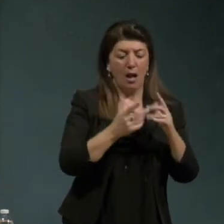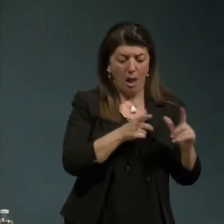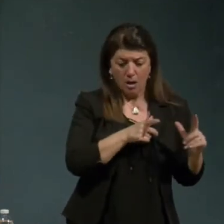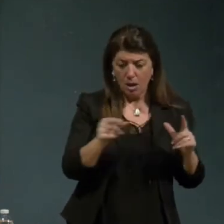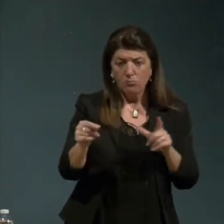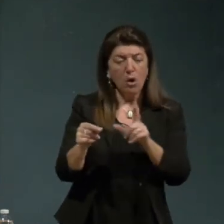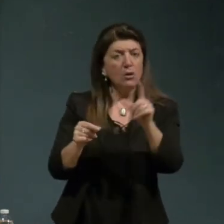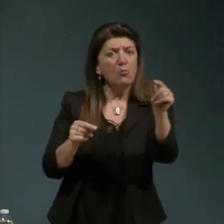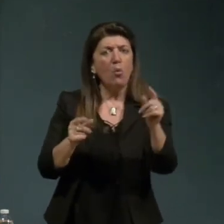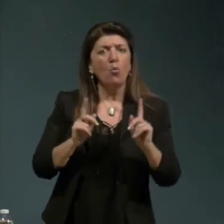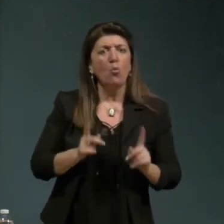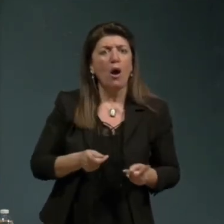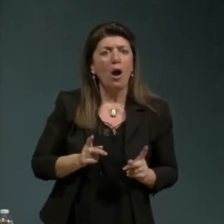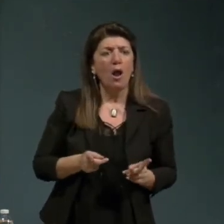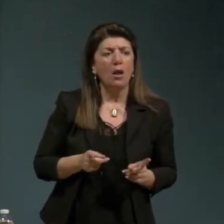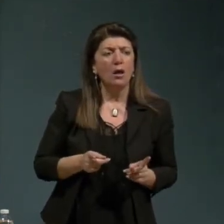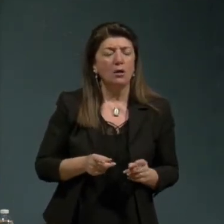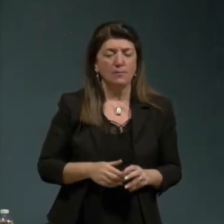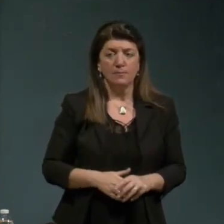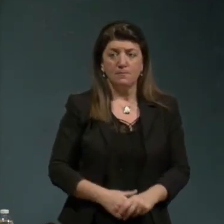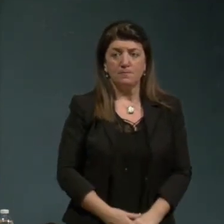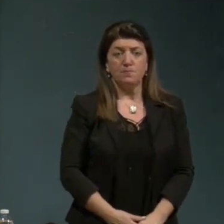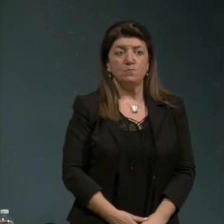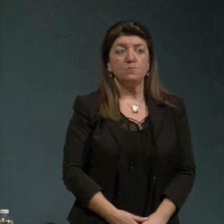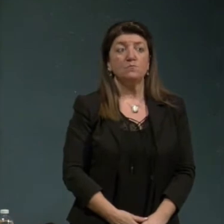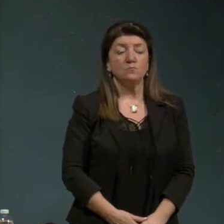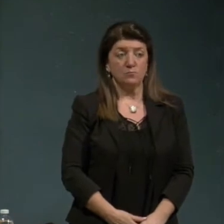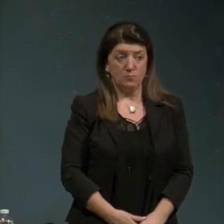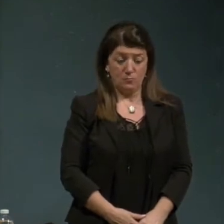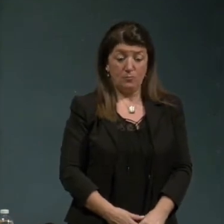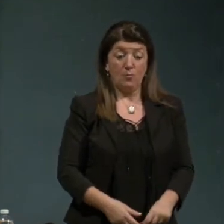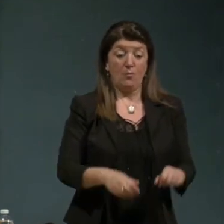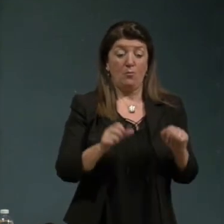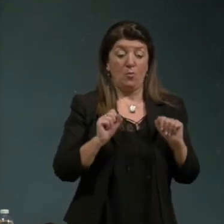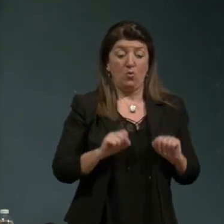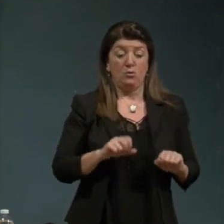possiamo dire che oggi